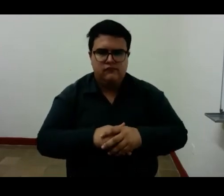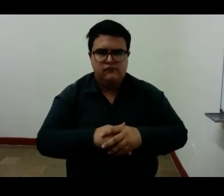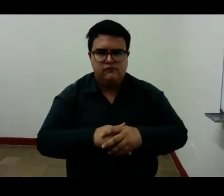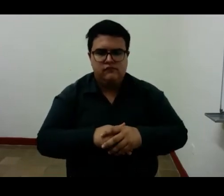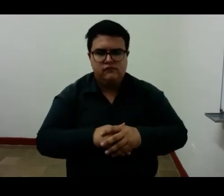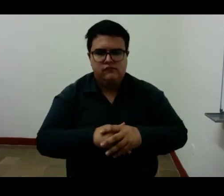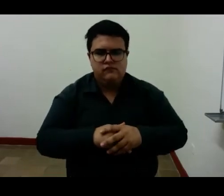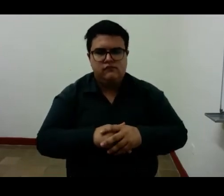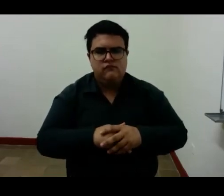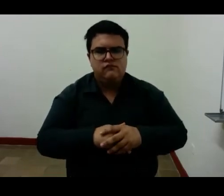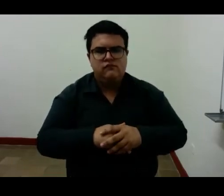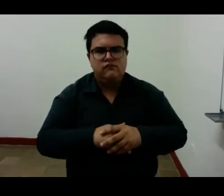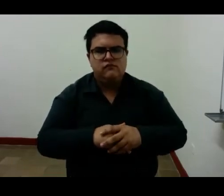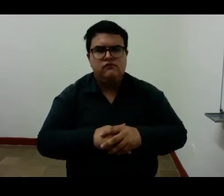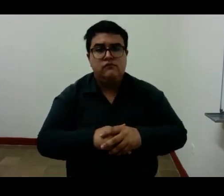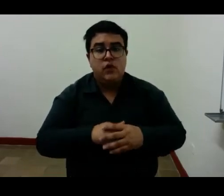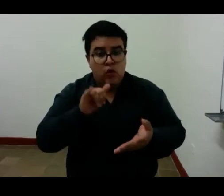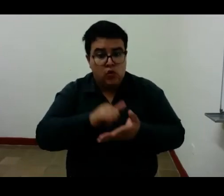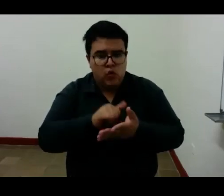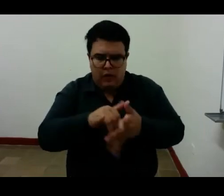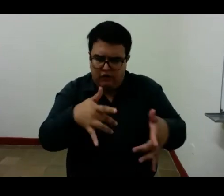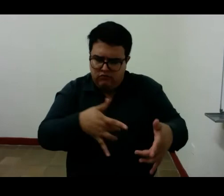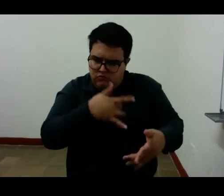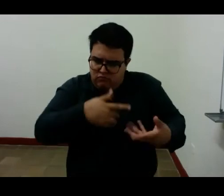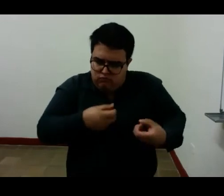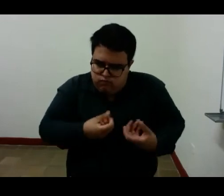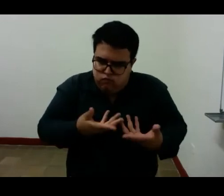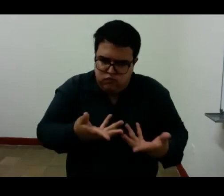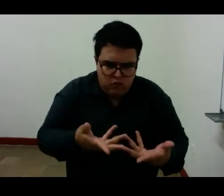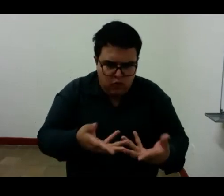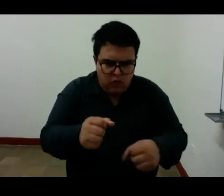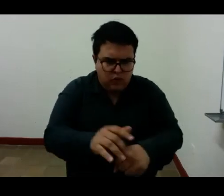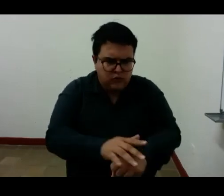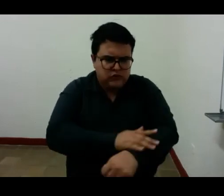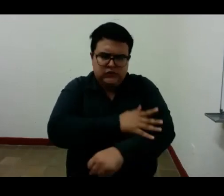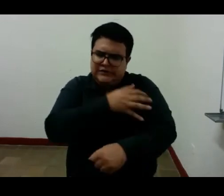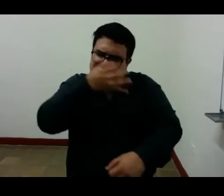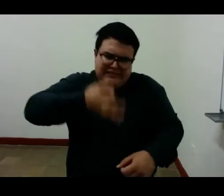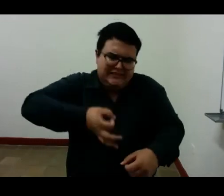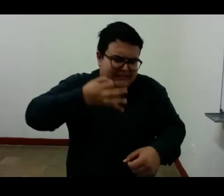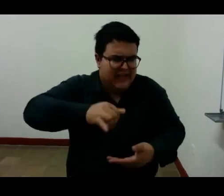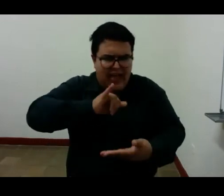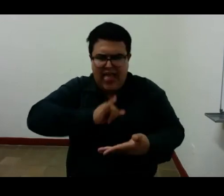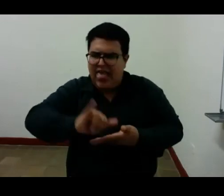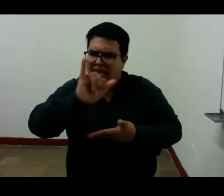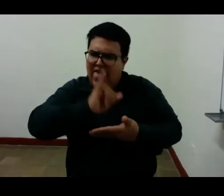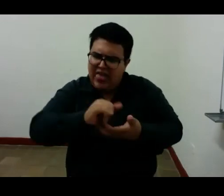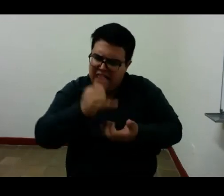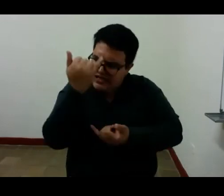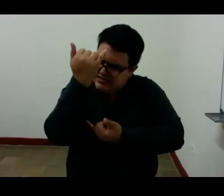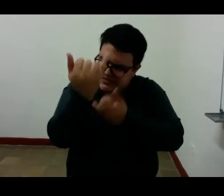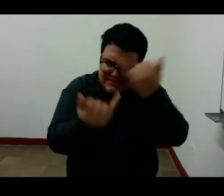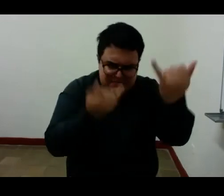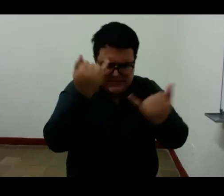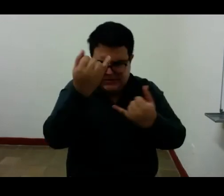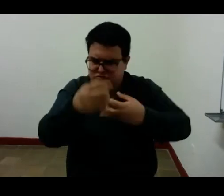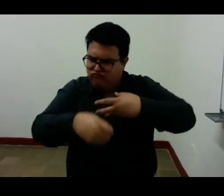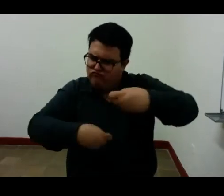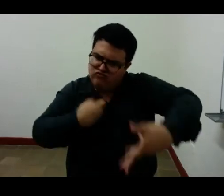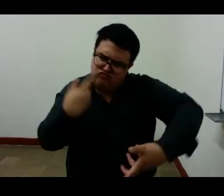este es este impulso inmanente de crear en torno a sí otro mundo